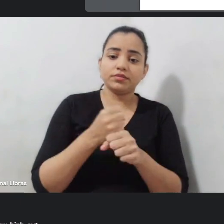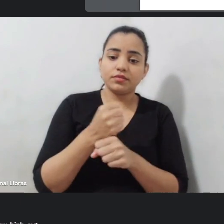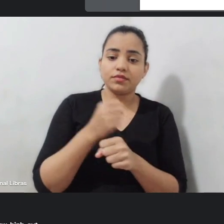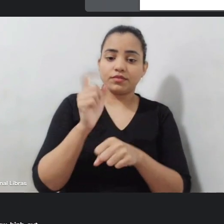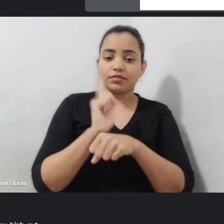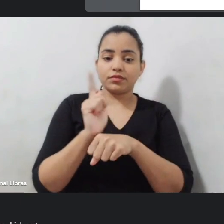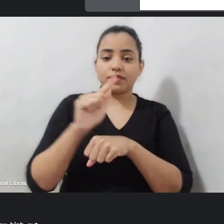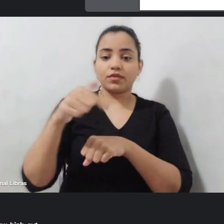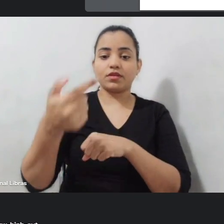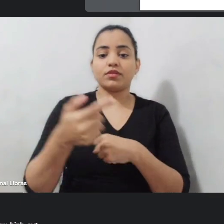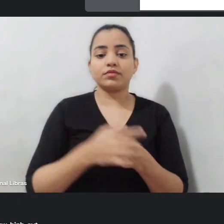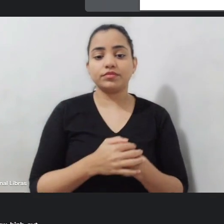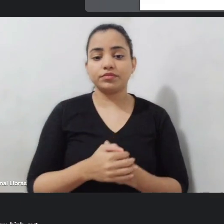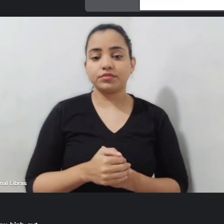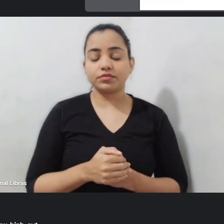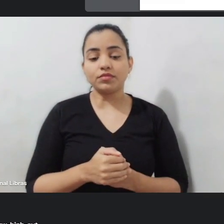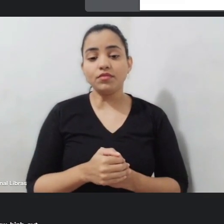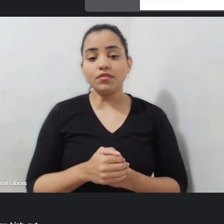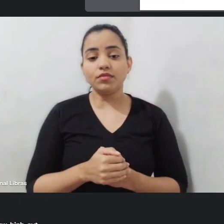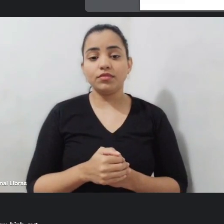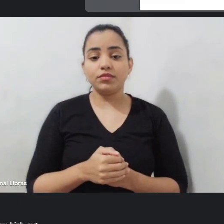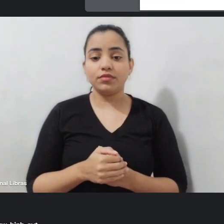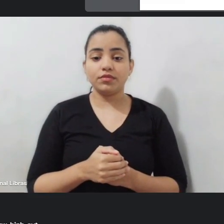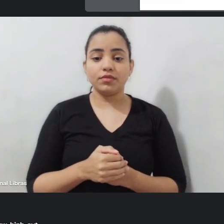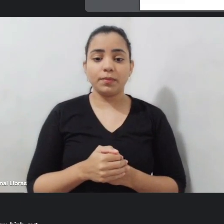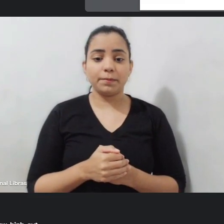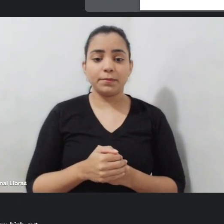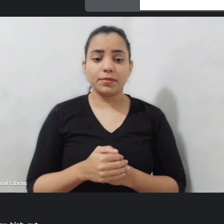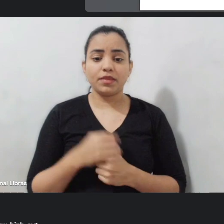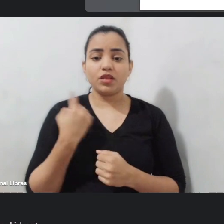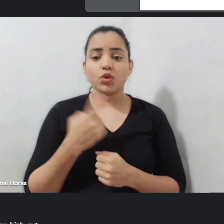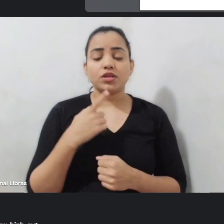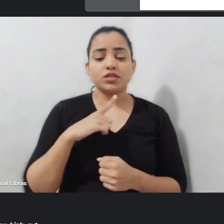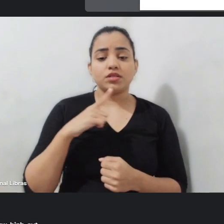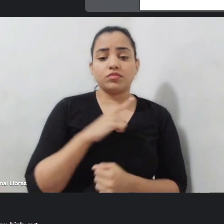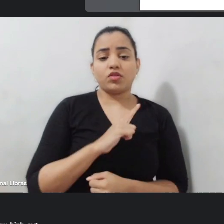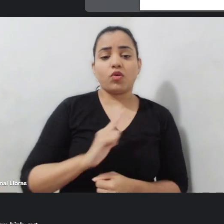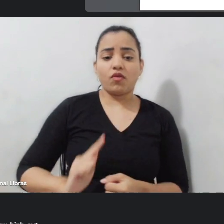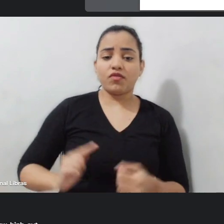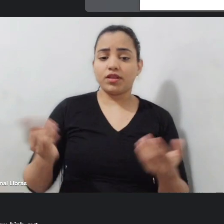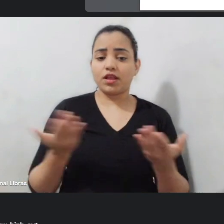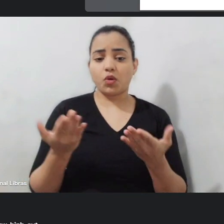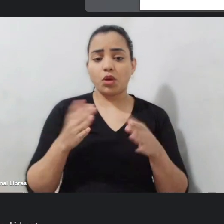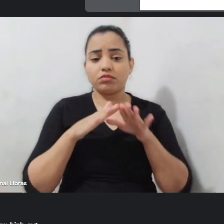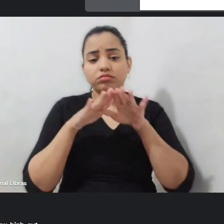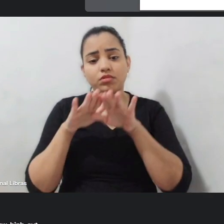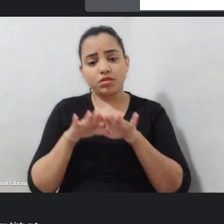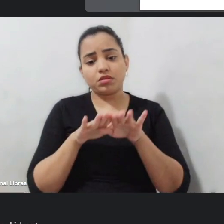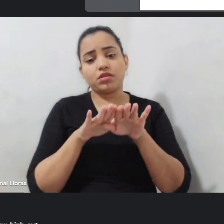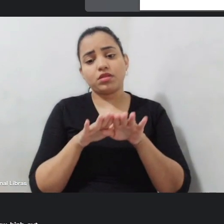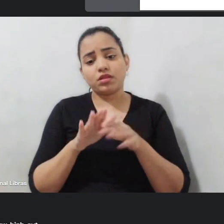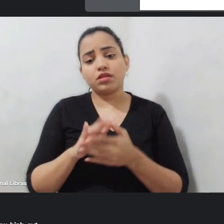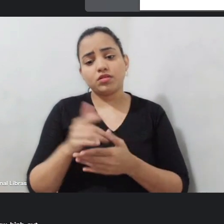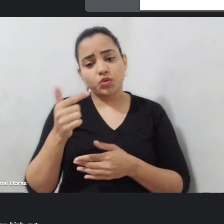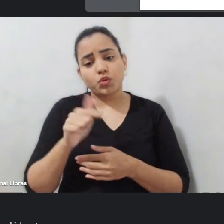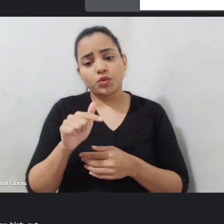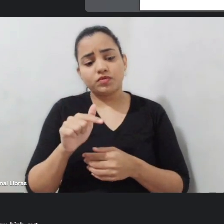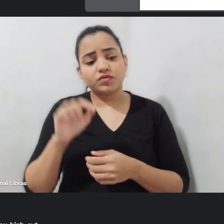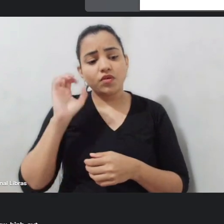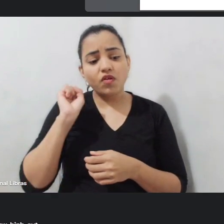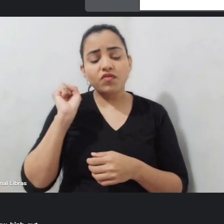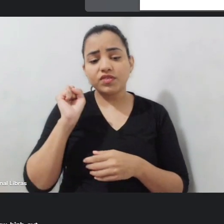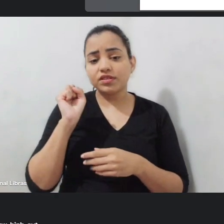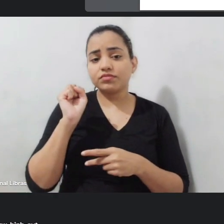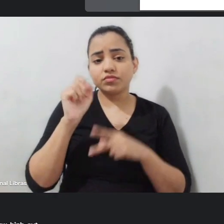E é muito importante... A gente está trazendo... Nós temos um governo democrata mais uma vez que está ouvindo a população. Então,